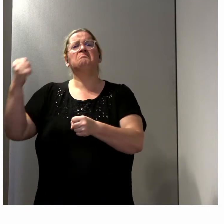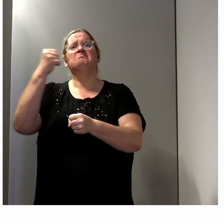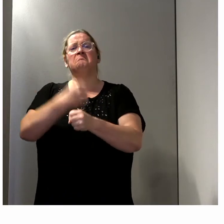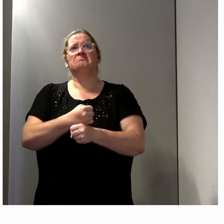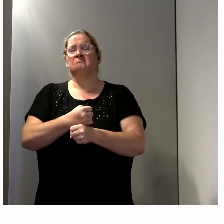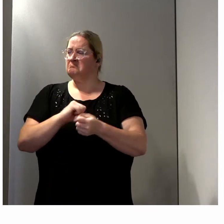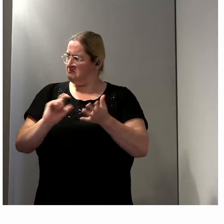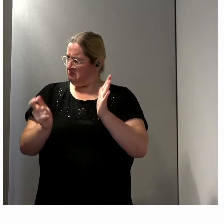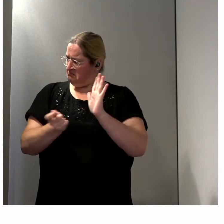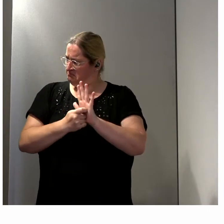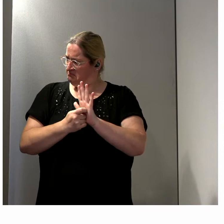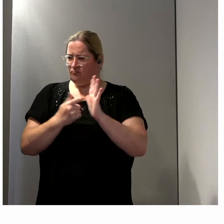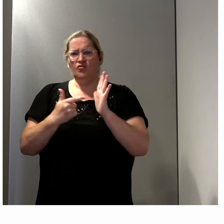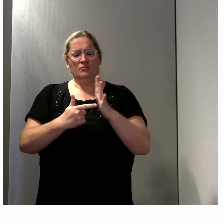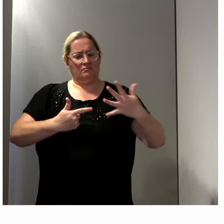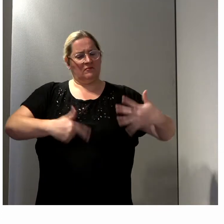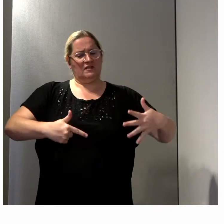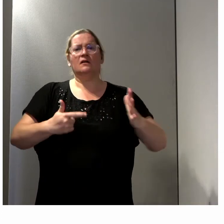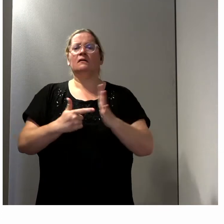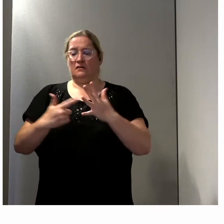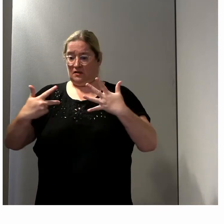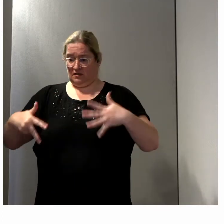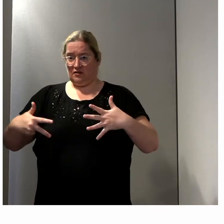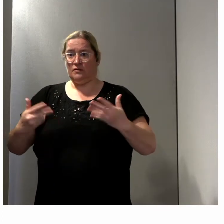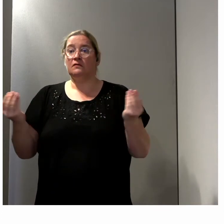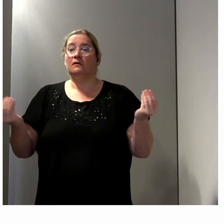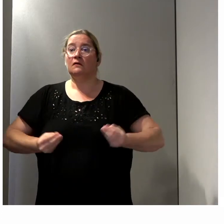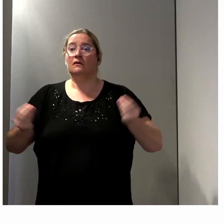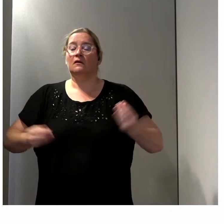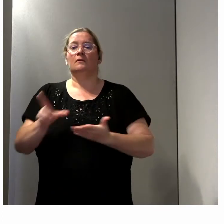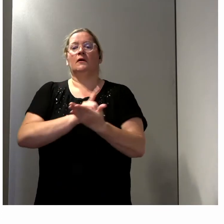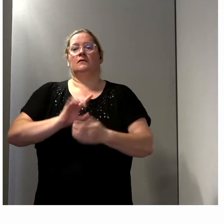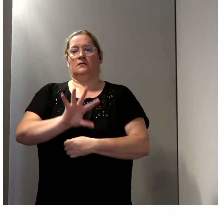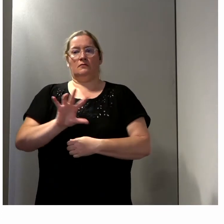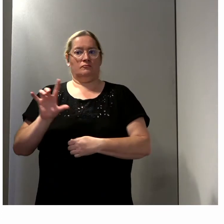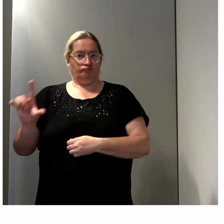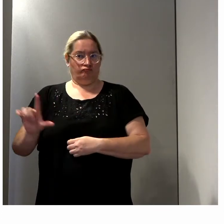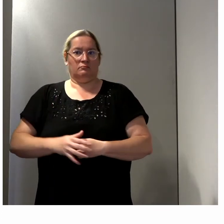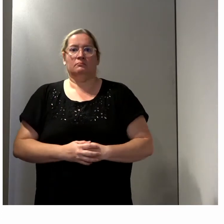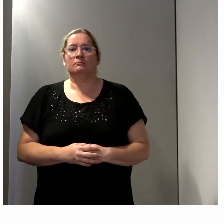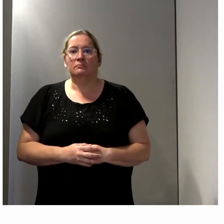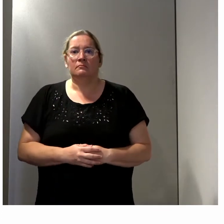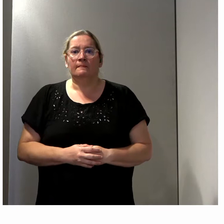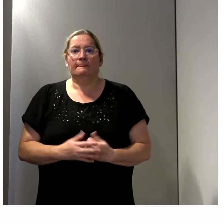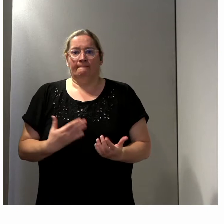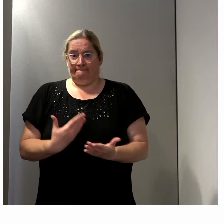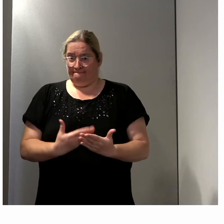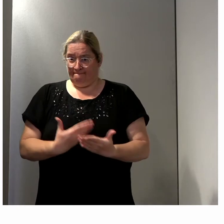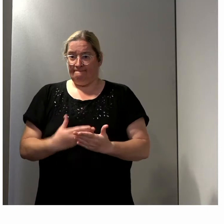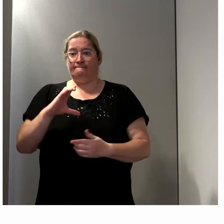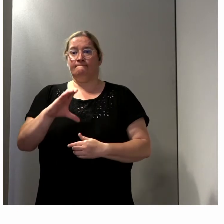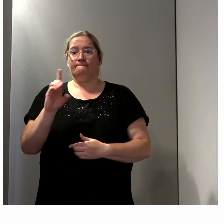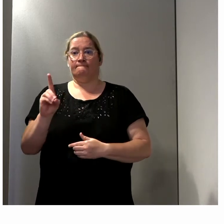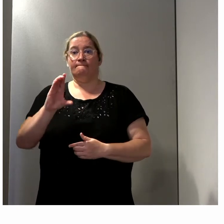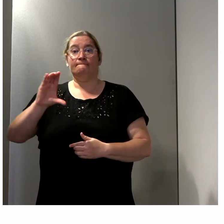2017-2018. En Ménéloire, je préside ce CDCA.